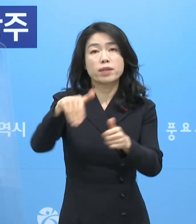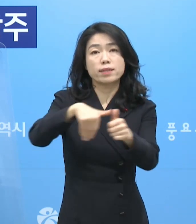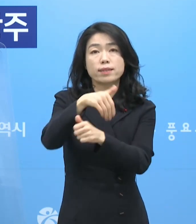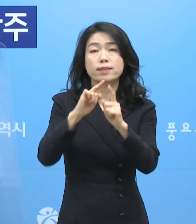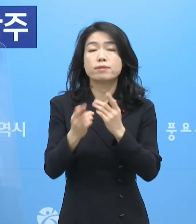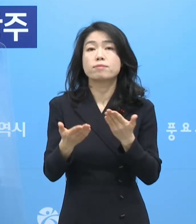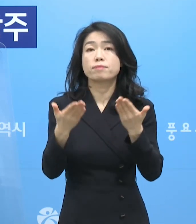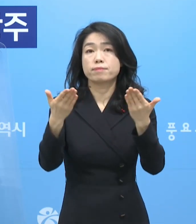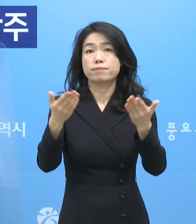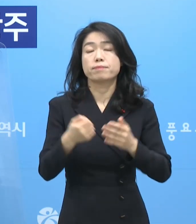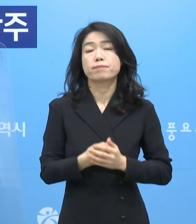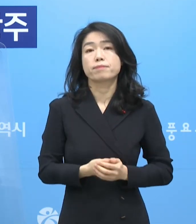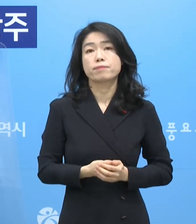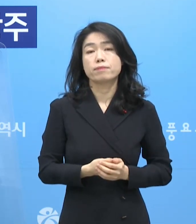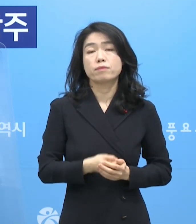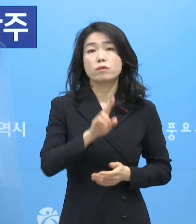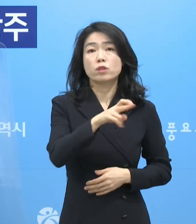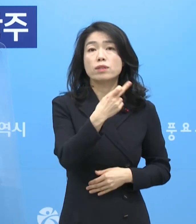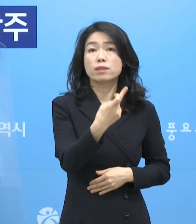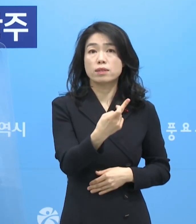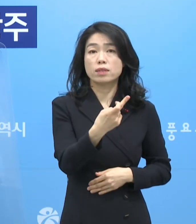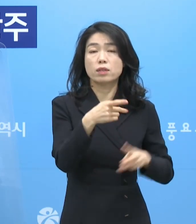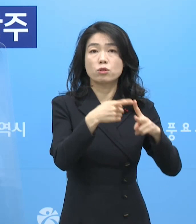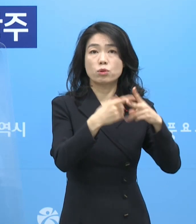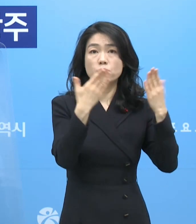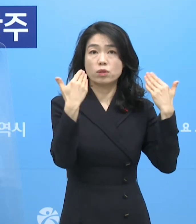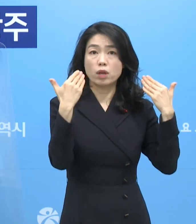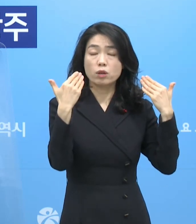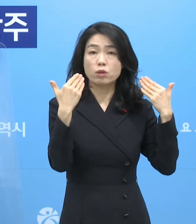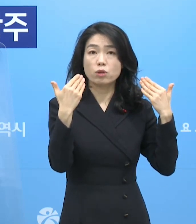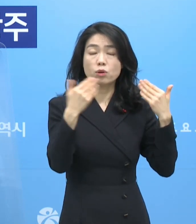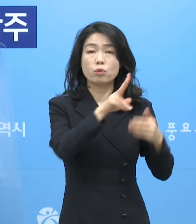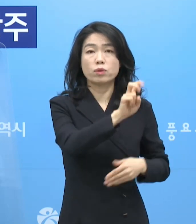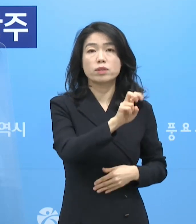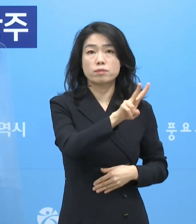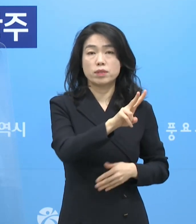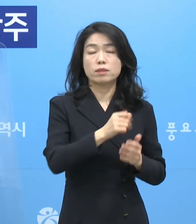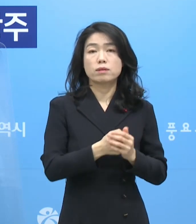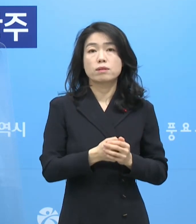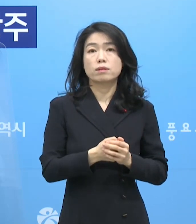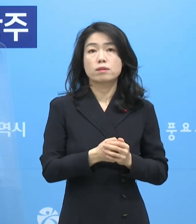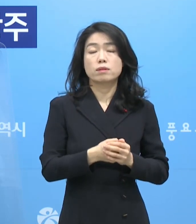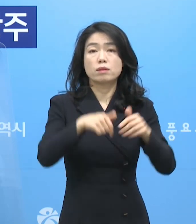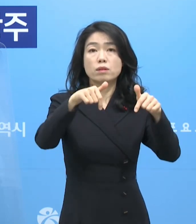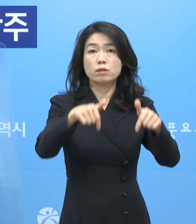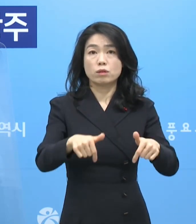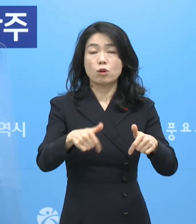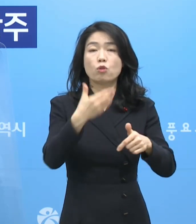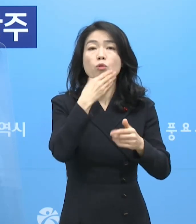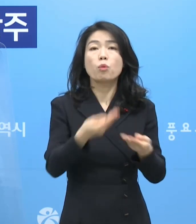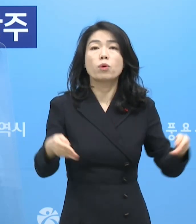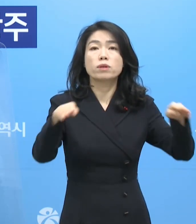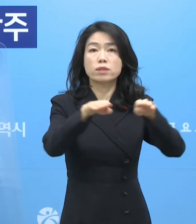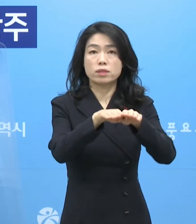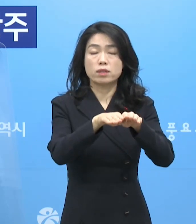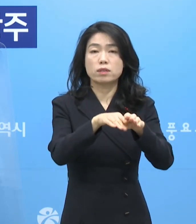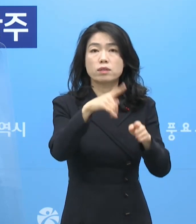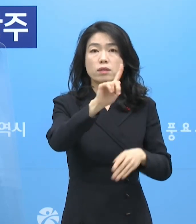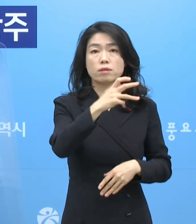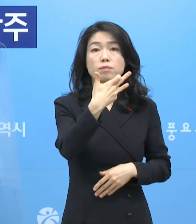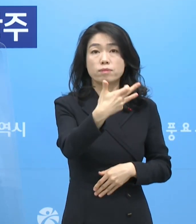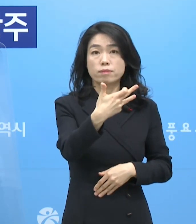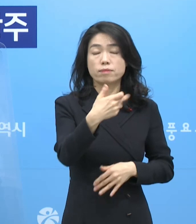말씀드리겠습니다. 광산구소재 초등학교 관련 22명 서구소재 복지시설 관련